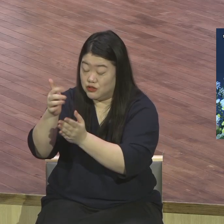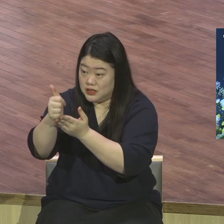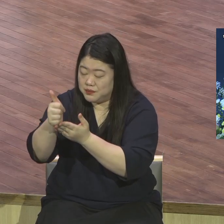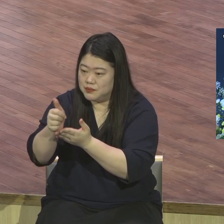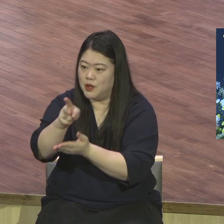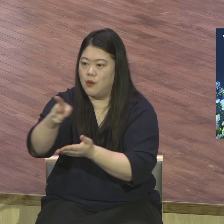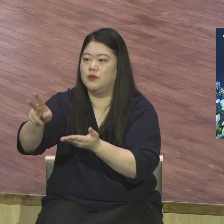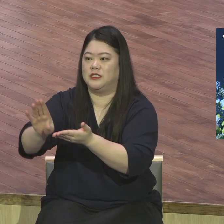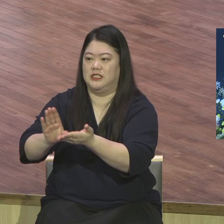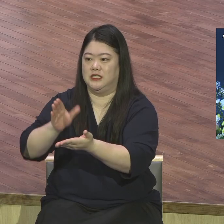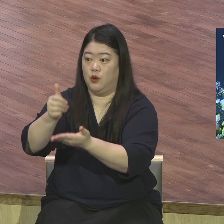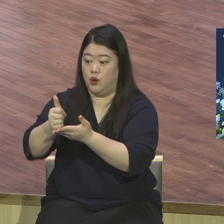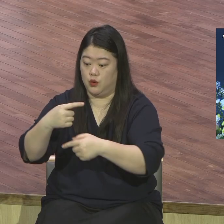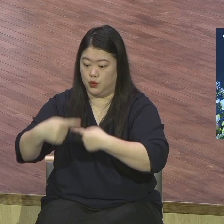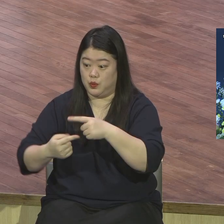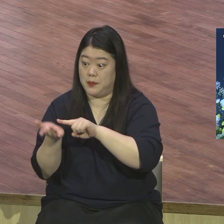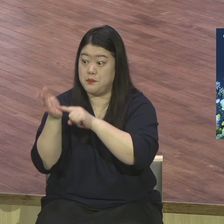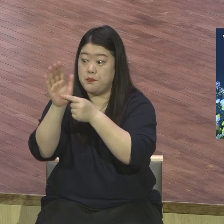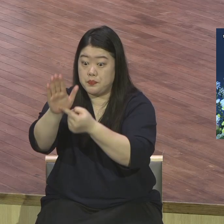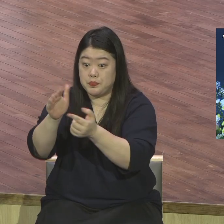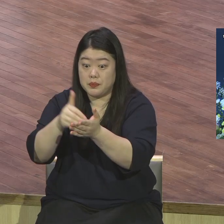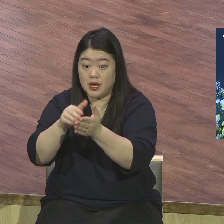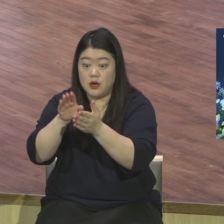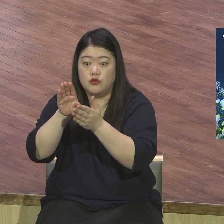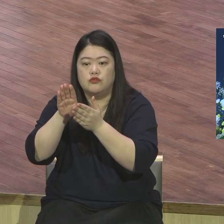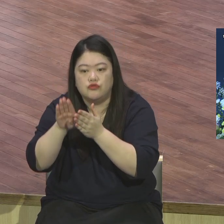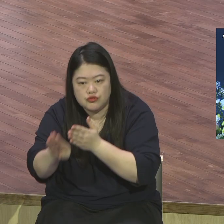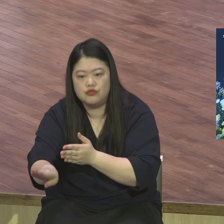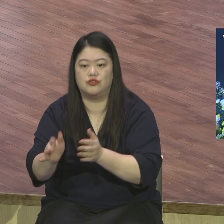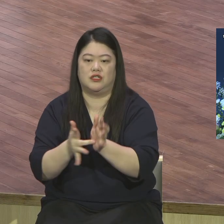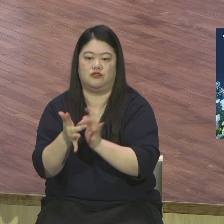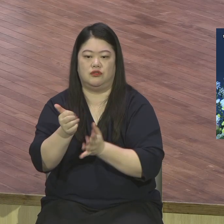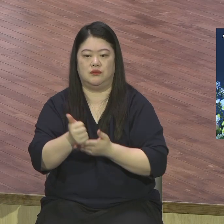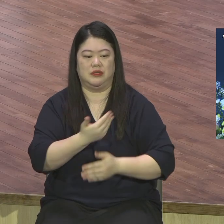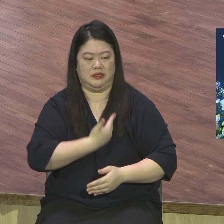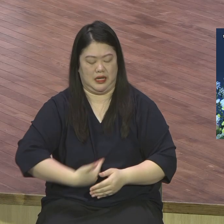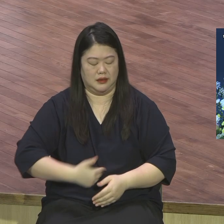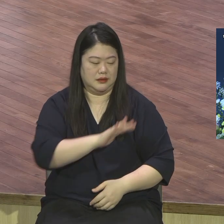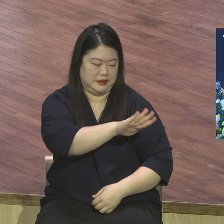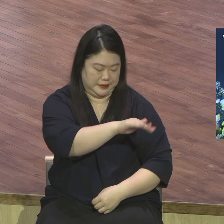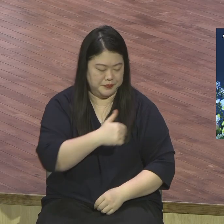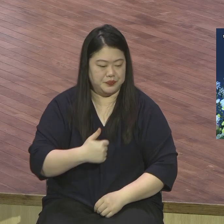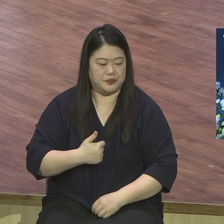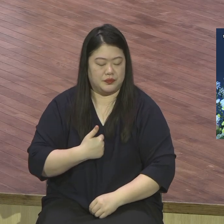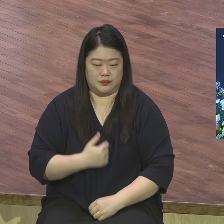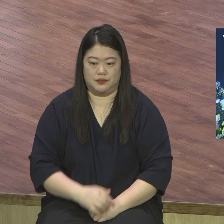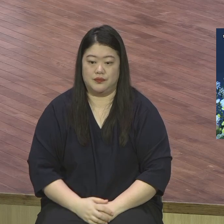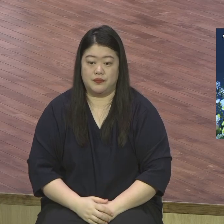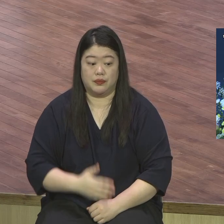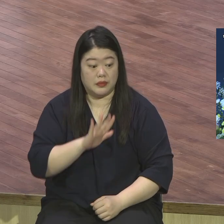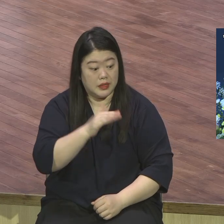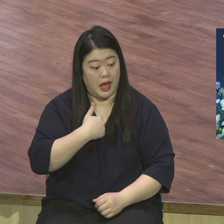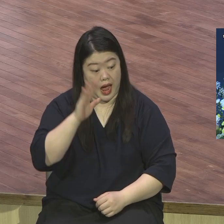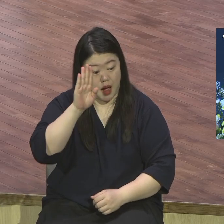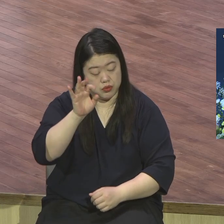이건 중요한 고백이에요 죄송합니다 저는 모태신앙입니다 저는